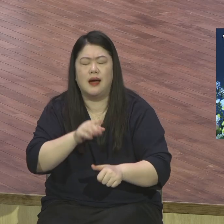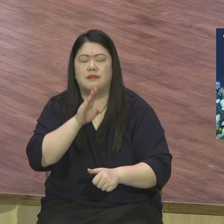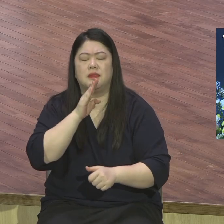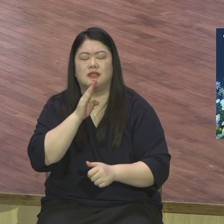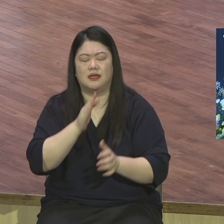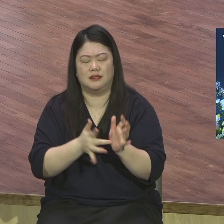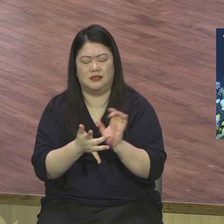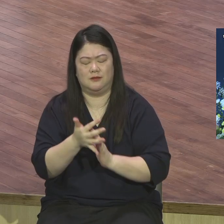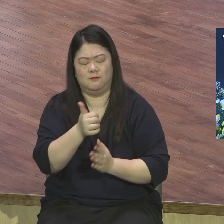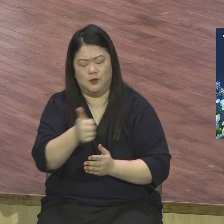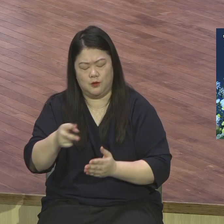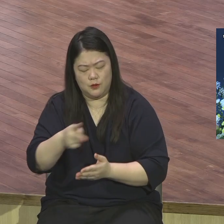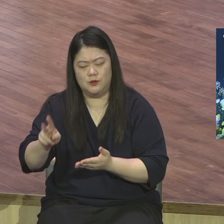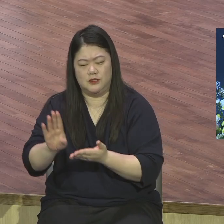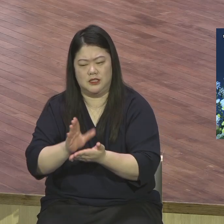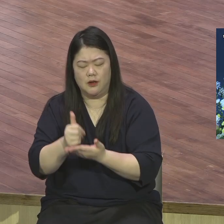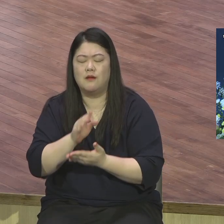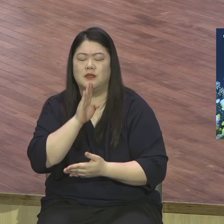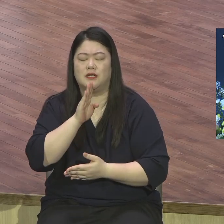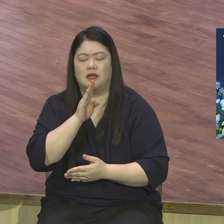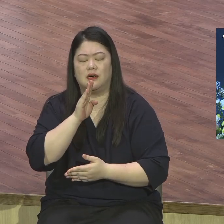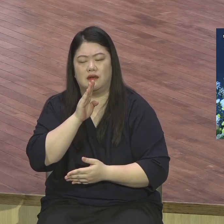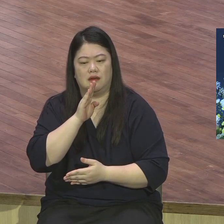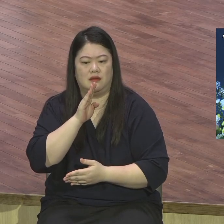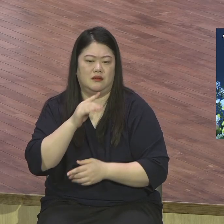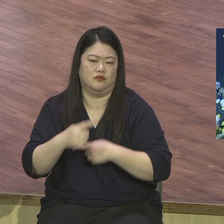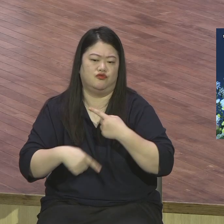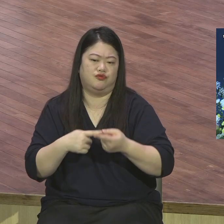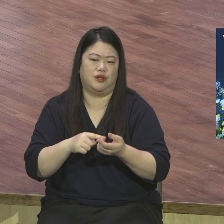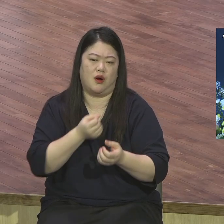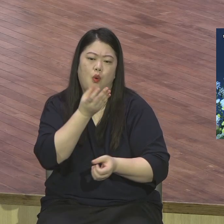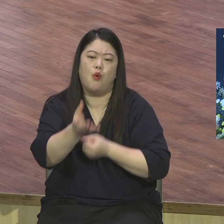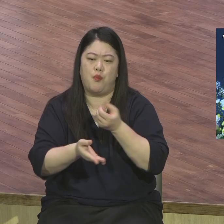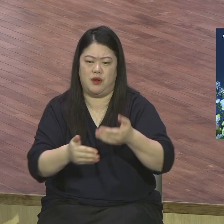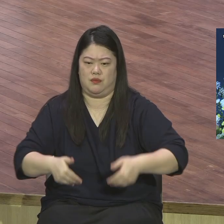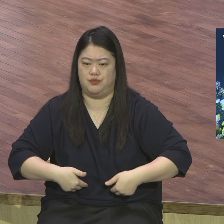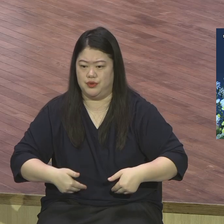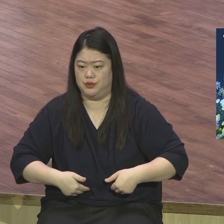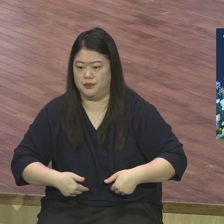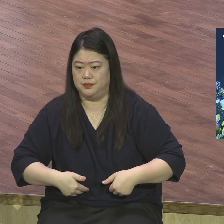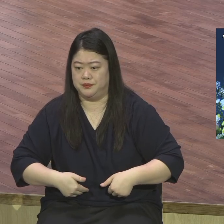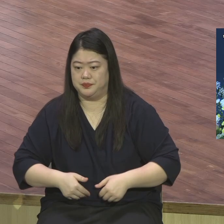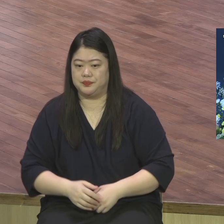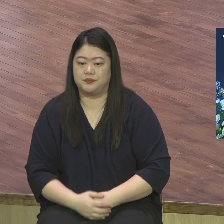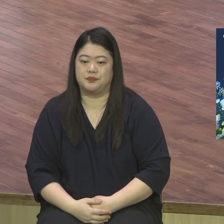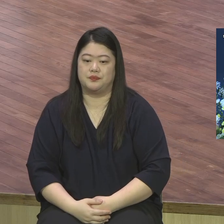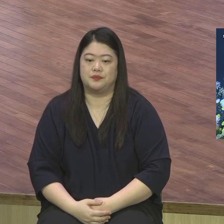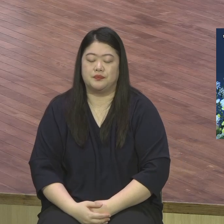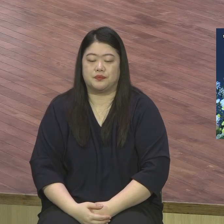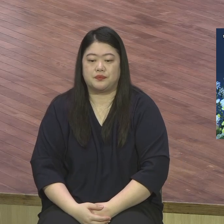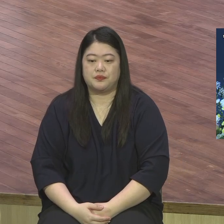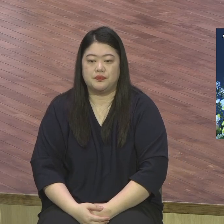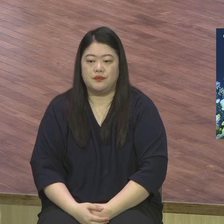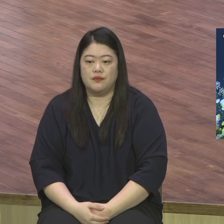고백되어지는 한 신학자가 예수 예수 그리스도의 부활이 우리 인생에 인생을 어떻게